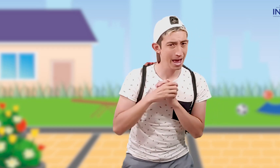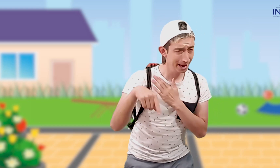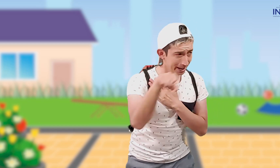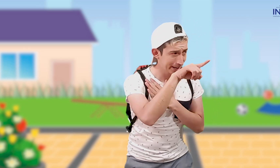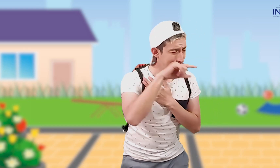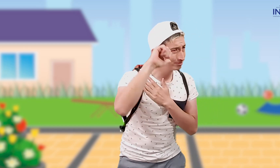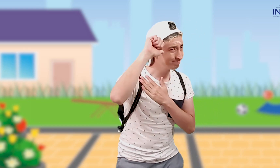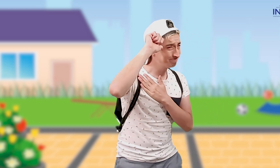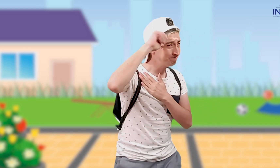en este juego